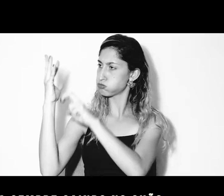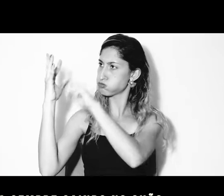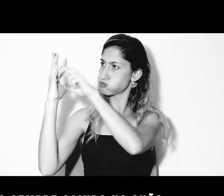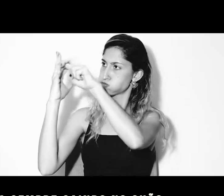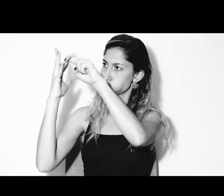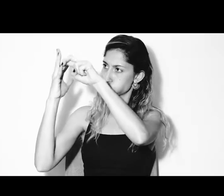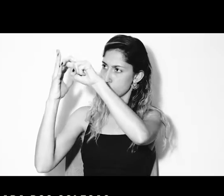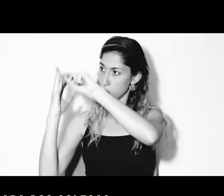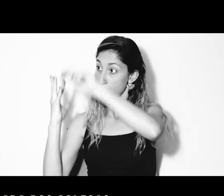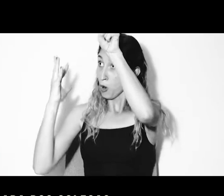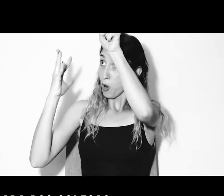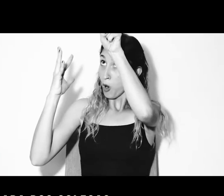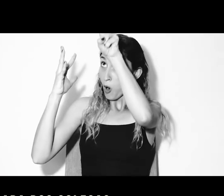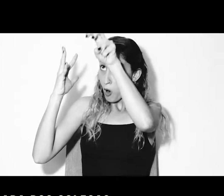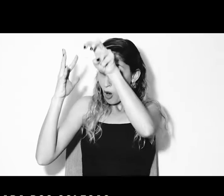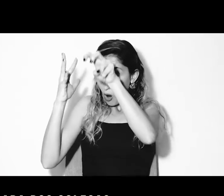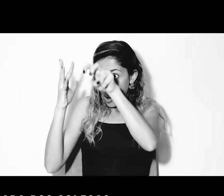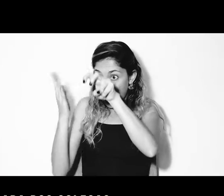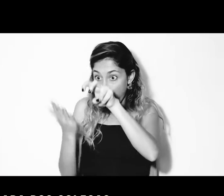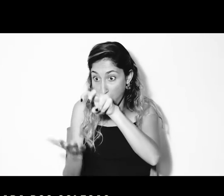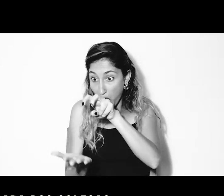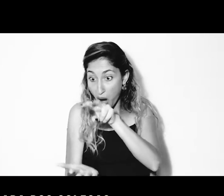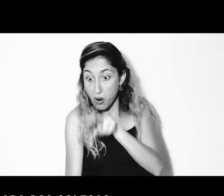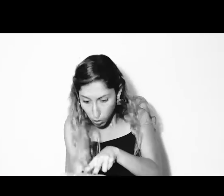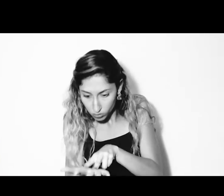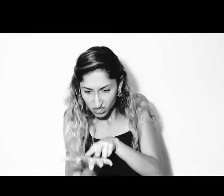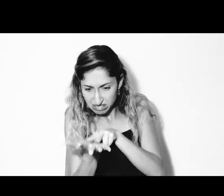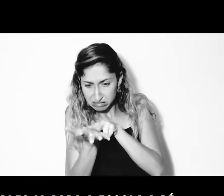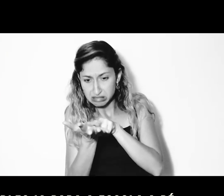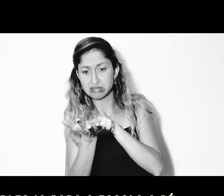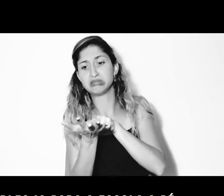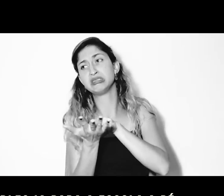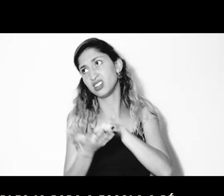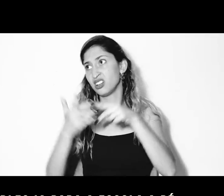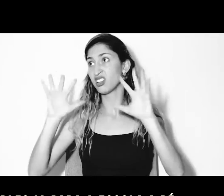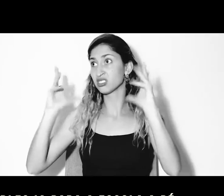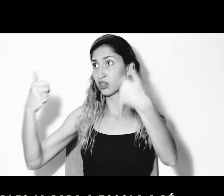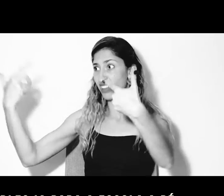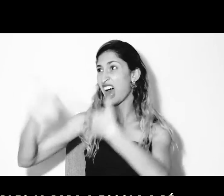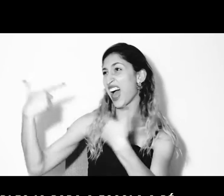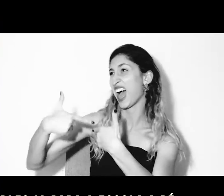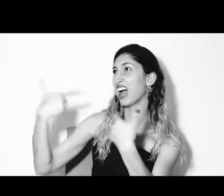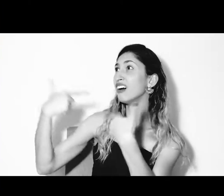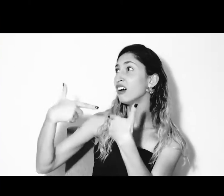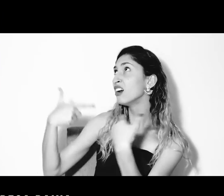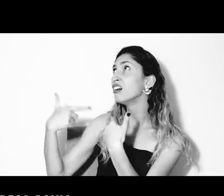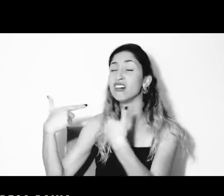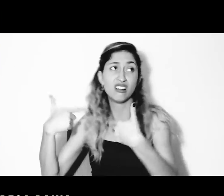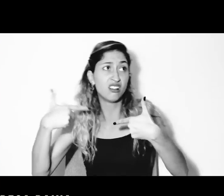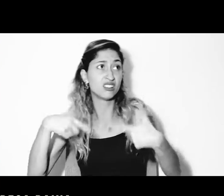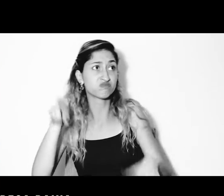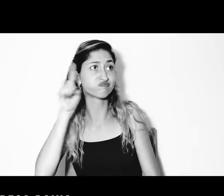chão. Para a risada dos colegas. Todos os dias, Charles ia para a escola a pé. Cabeça